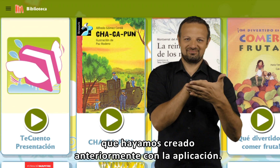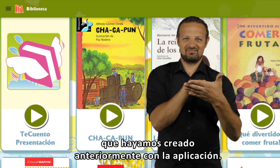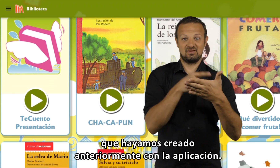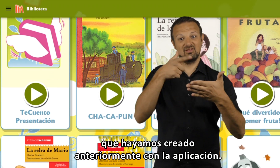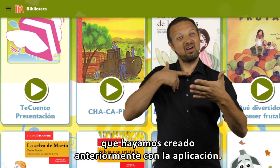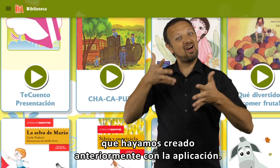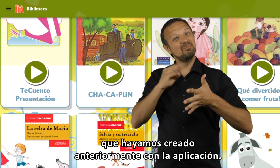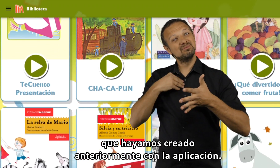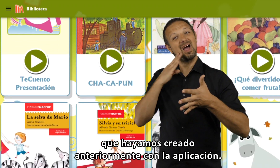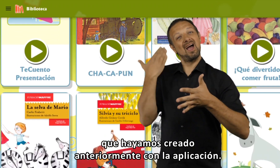aplicación.